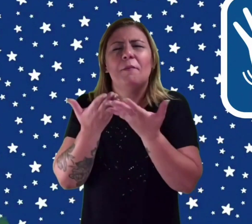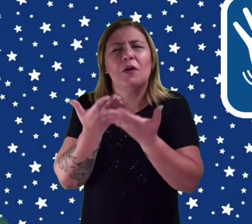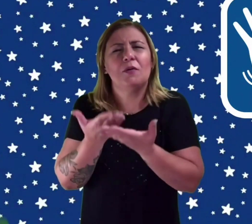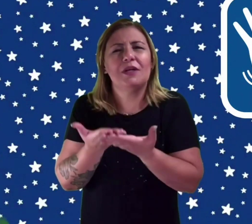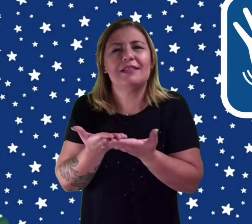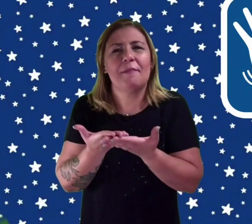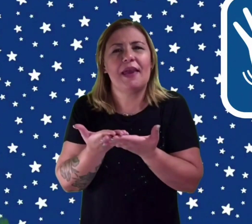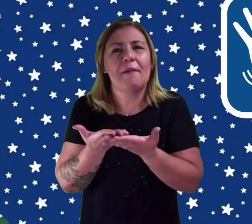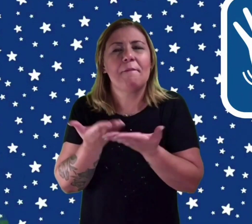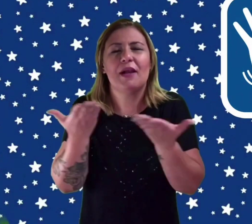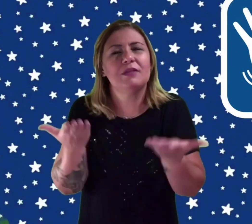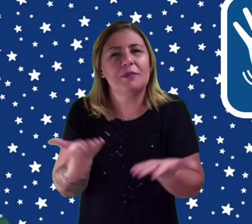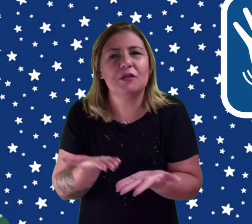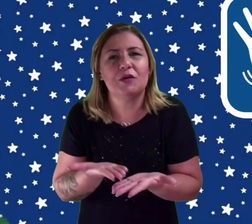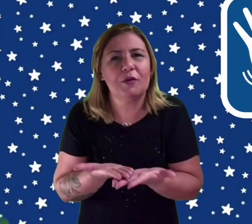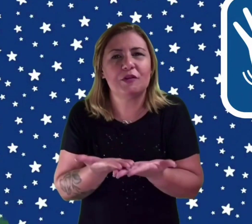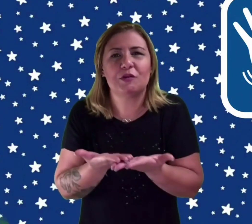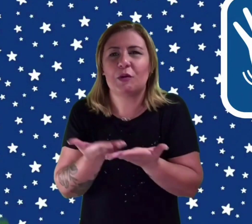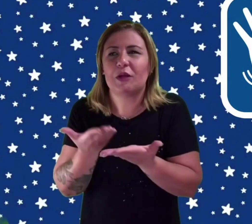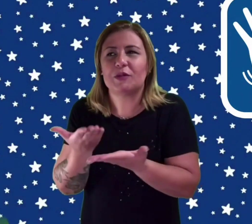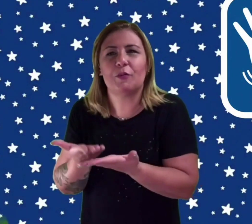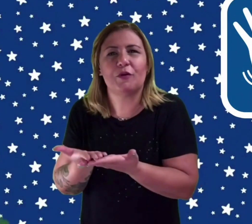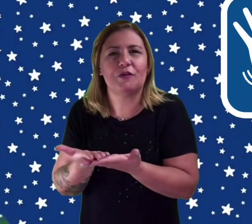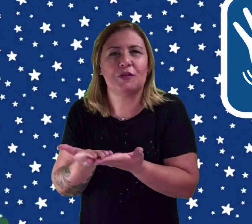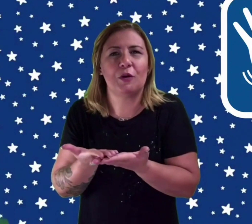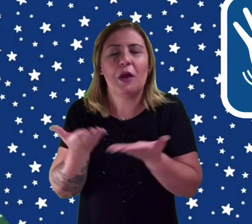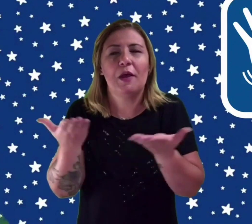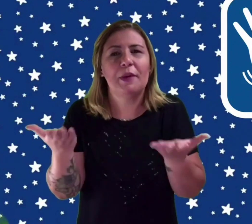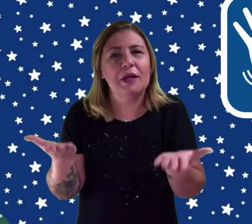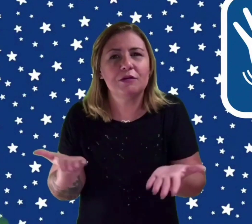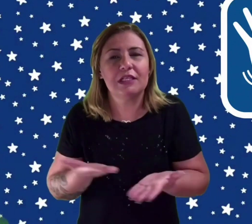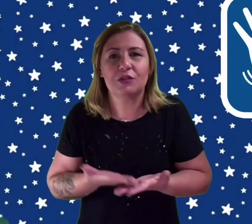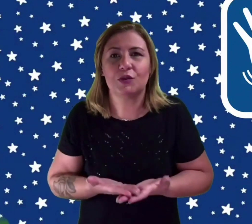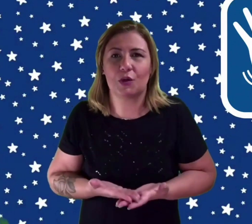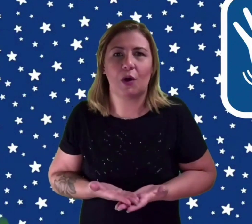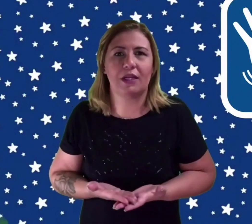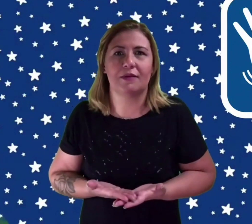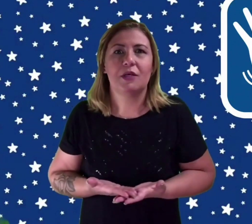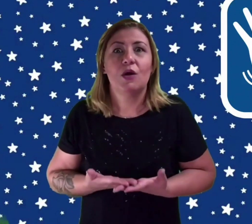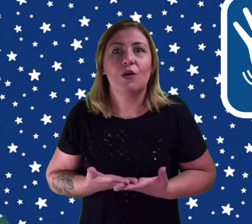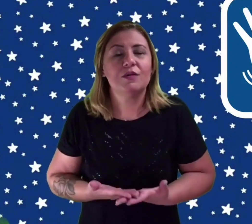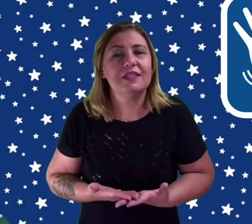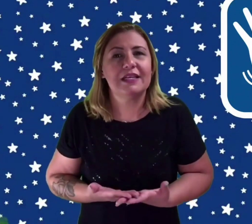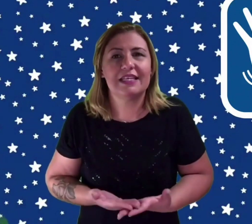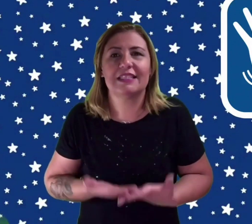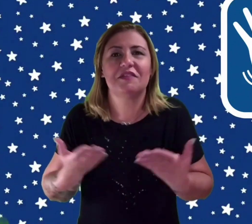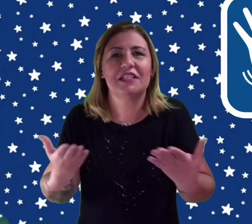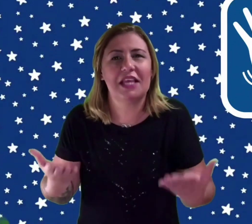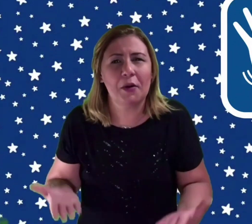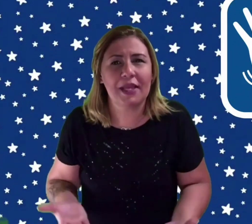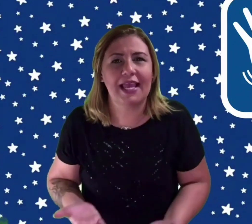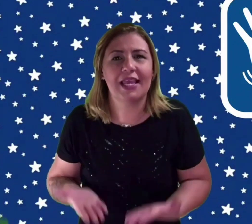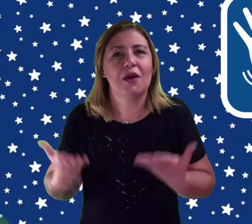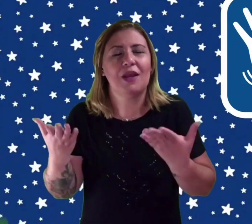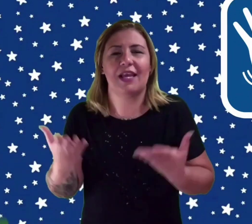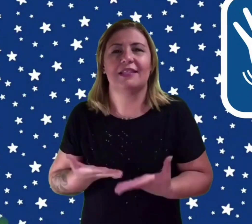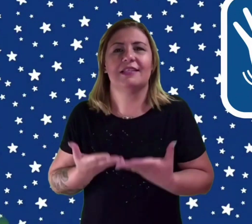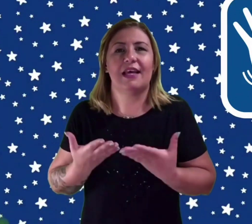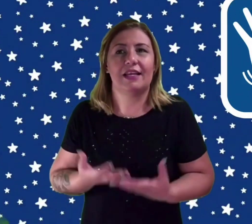procura saber. Pergunta para a sua professora, para o seu professor. Pergunta na sua escola. Com certeza vai ter alguém que conhece essa